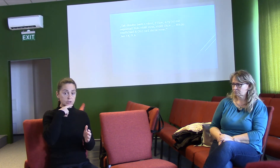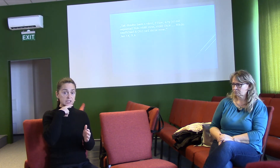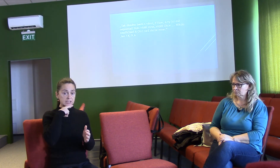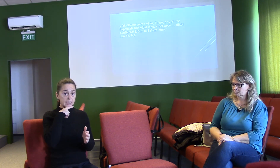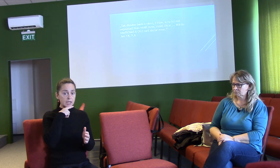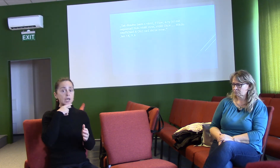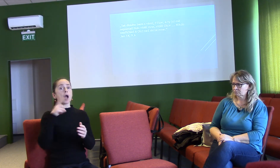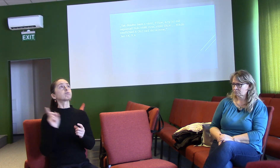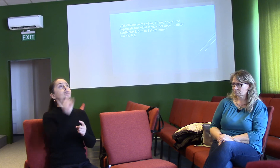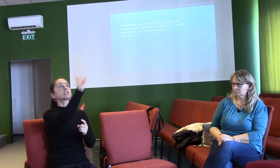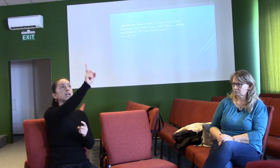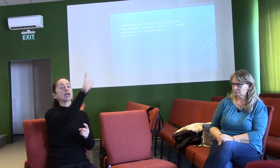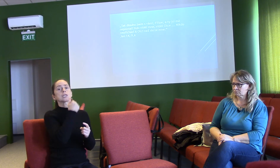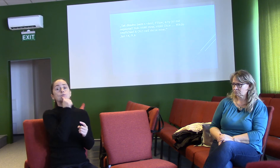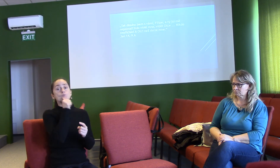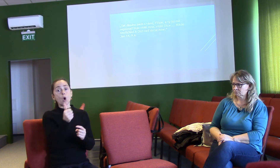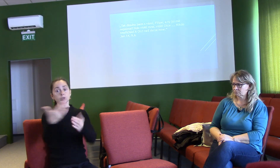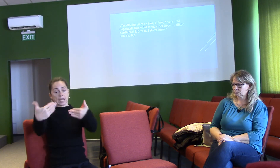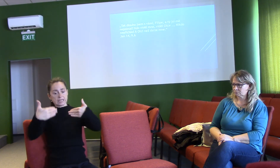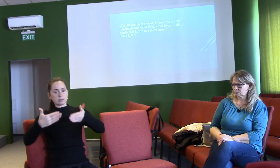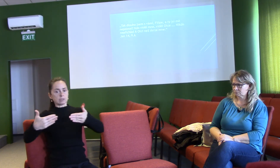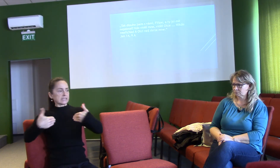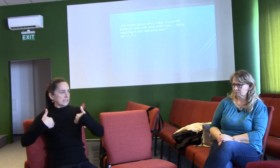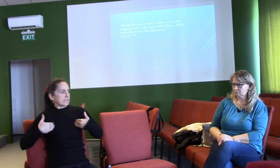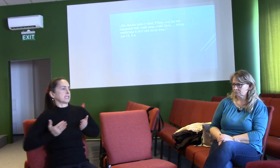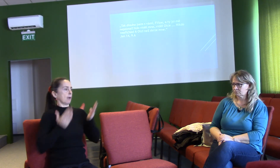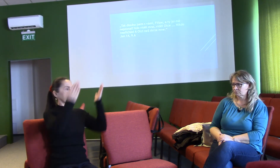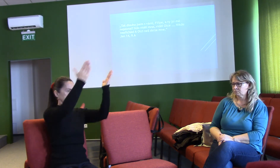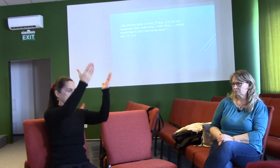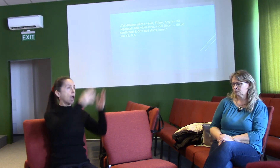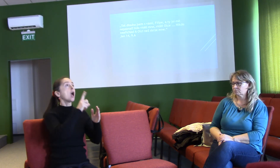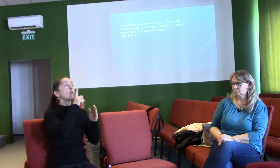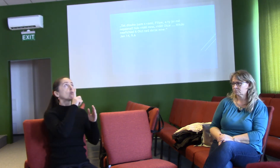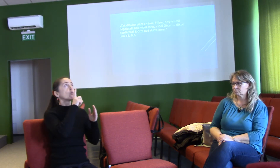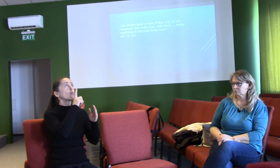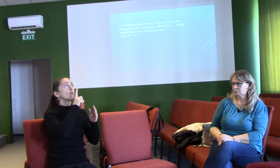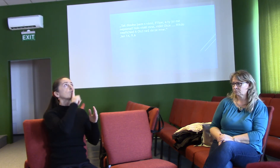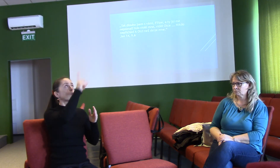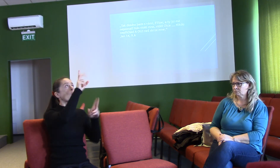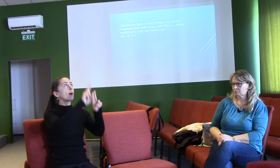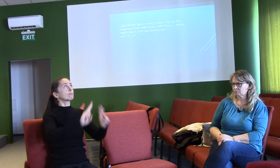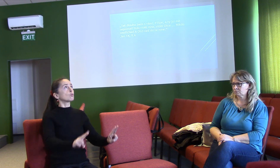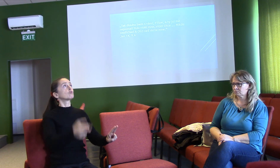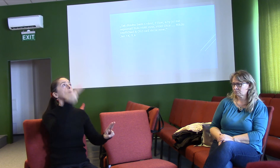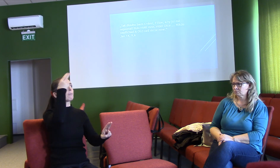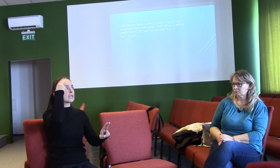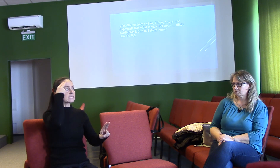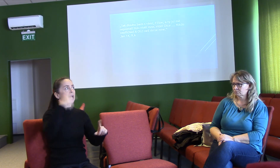Boží slovo nám říká, že Boha můžeme znát podobně, jako syn zná svého otce, žena